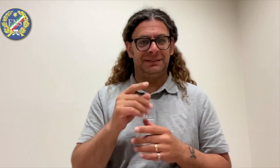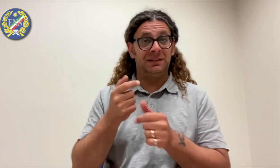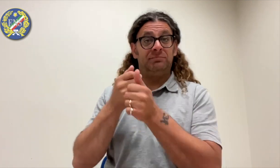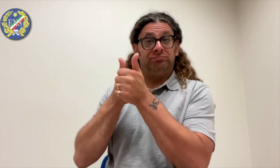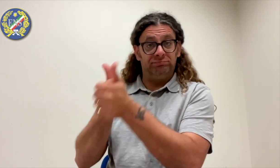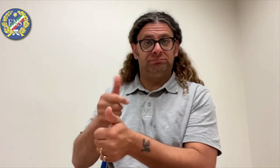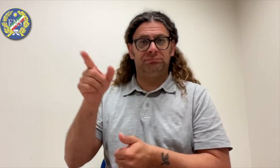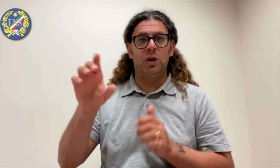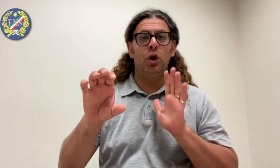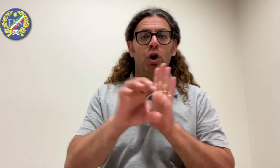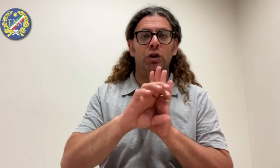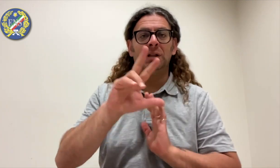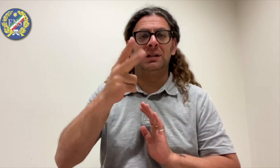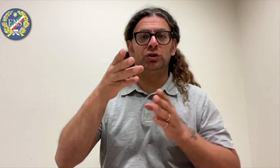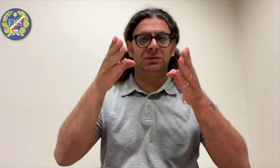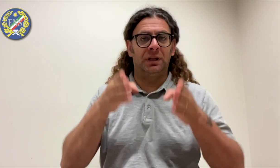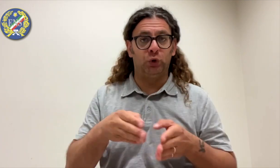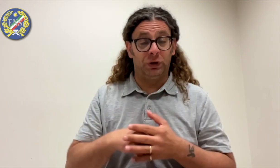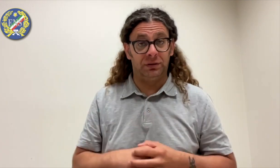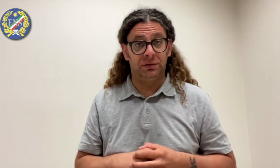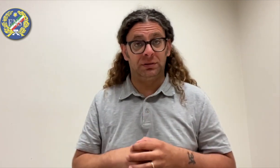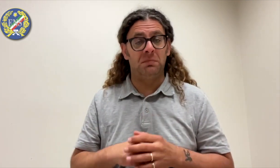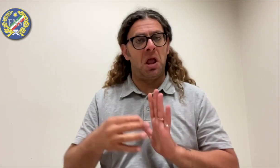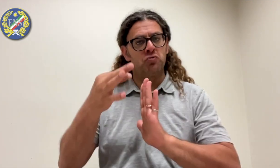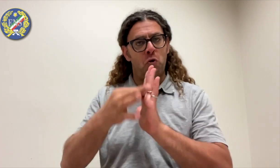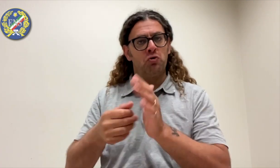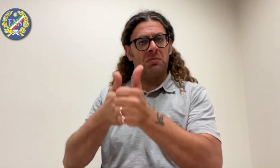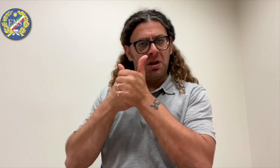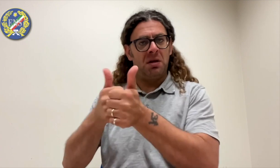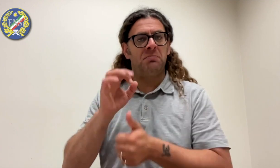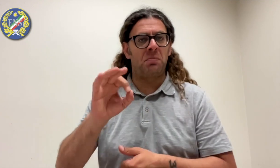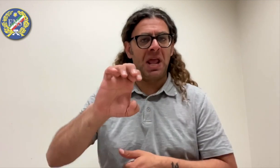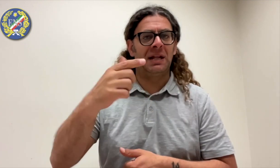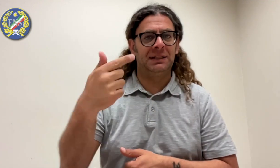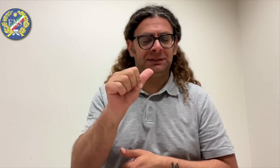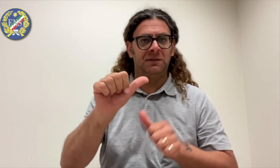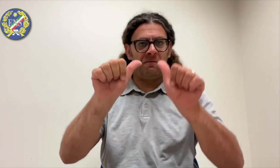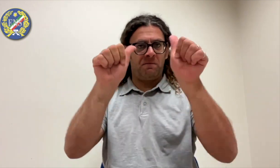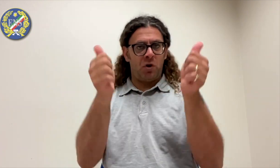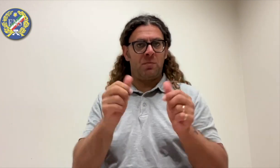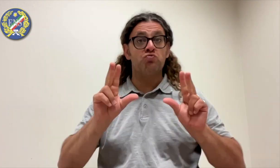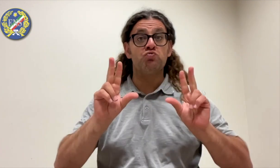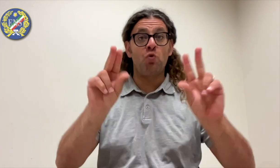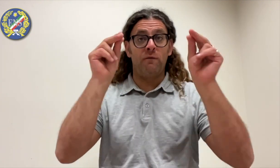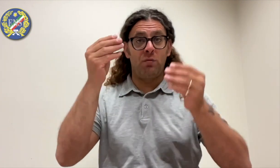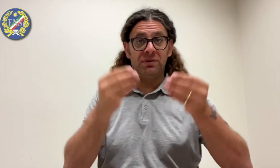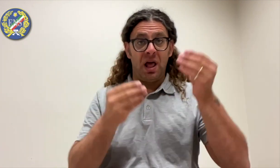la compilazione del nuovo modello di bilancio che l'ENS è tenuto a redigere secondo i criteri previsti dal codice del